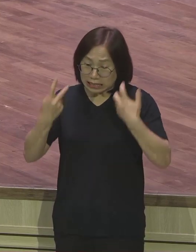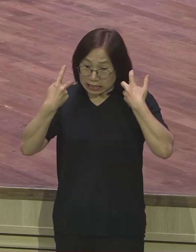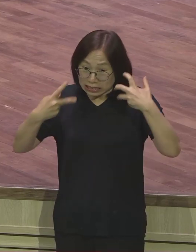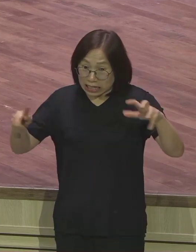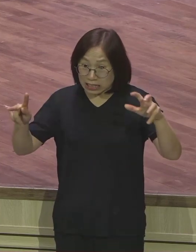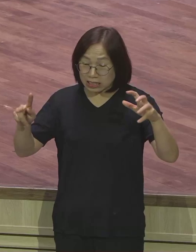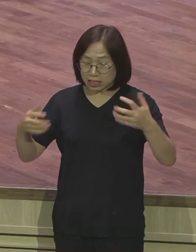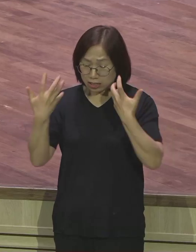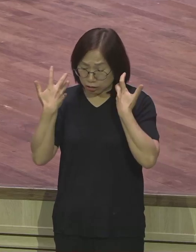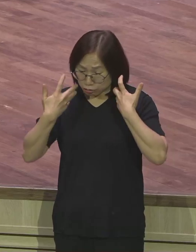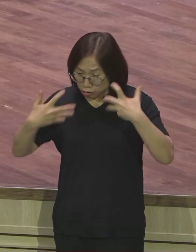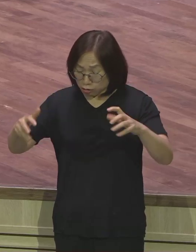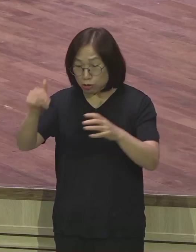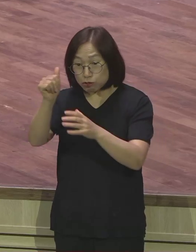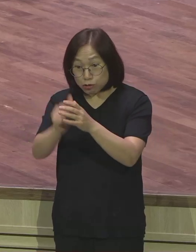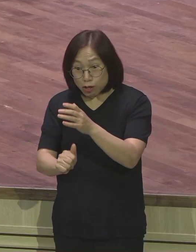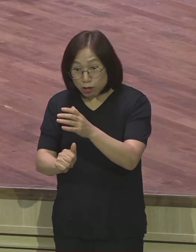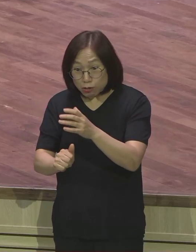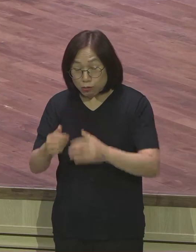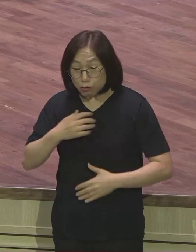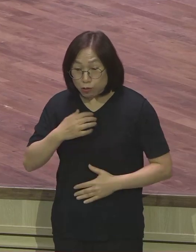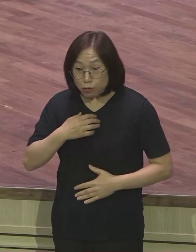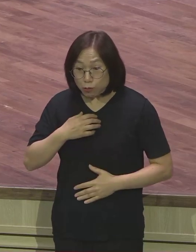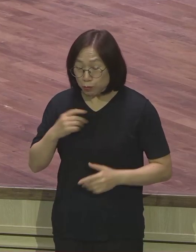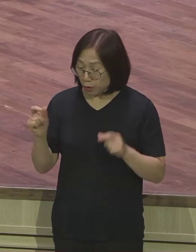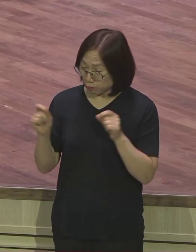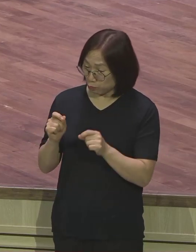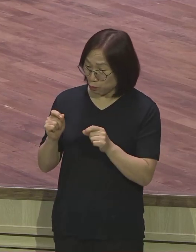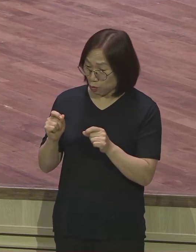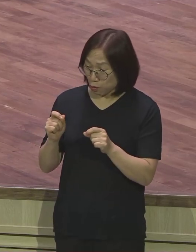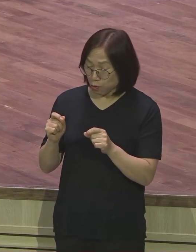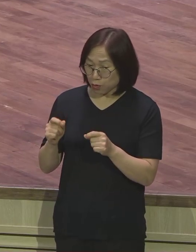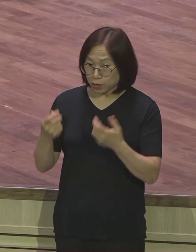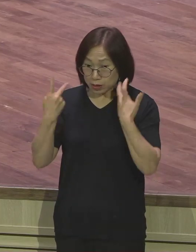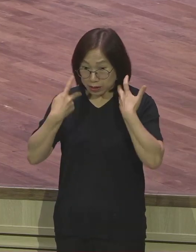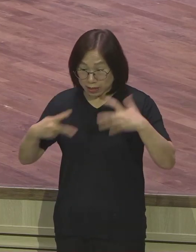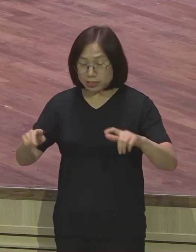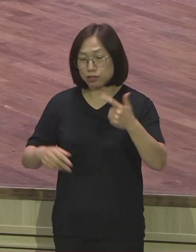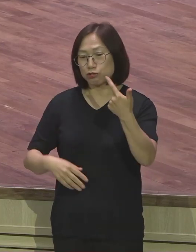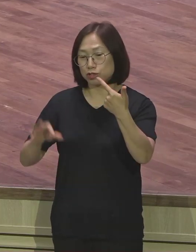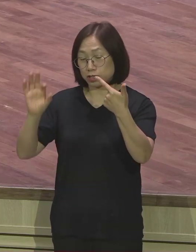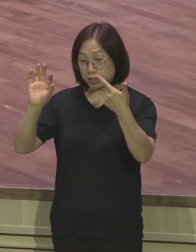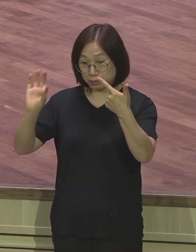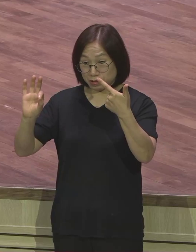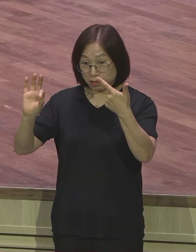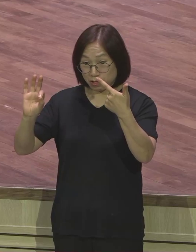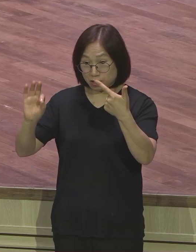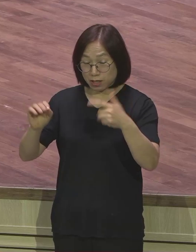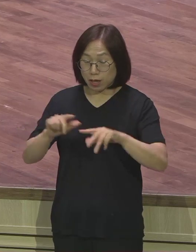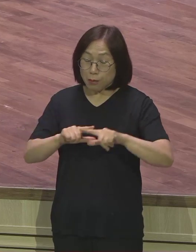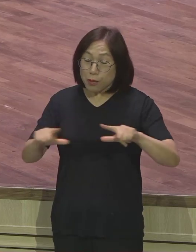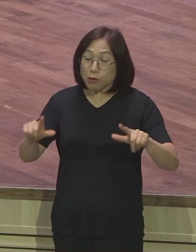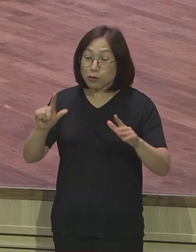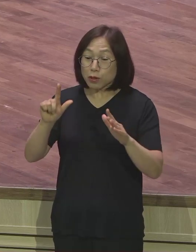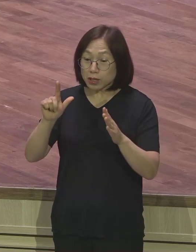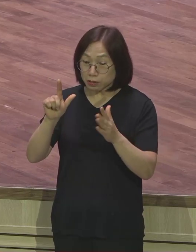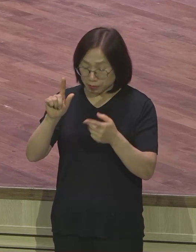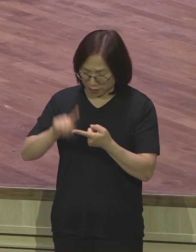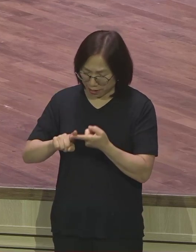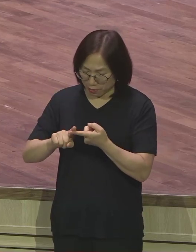들어갈 수밖에 없는 그런 위기를 앞두고 다니엘 6장 10절에 보니까 평소에 하던 대로 하나님 앞에